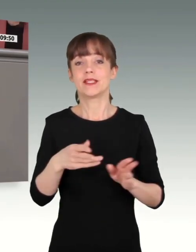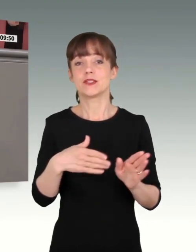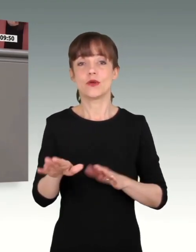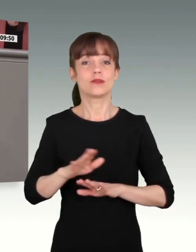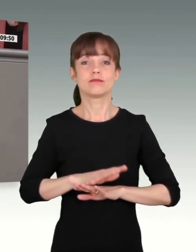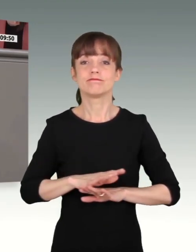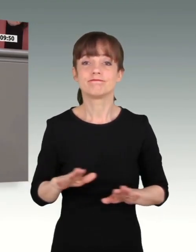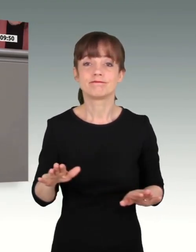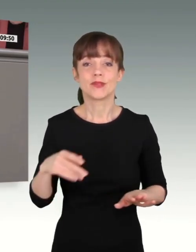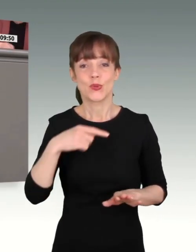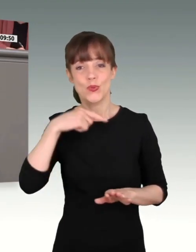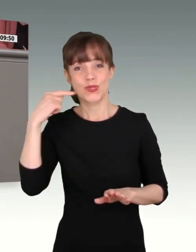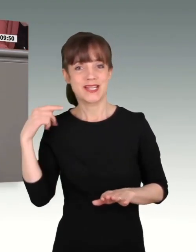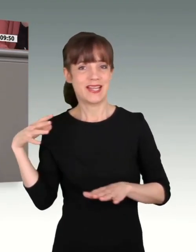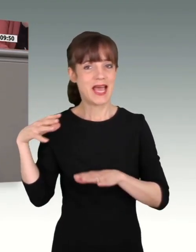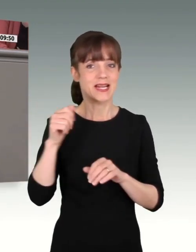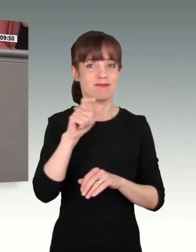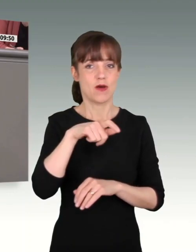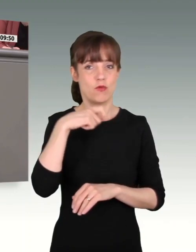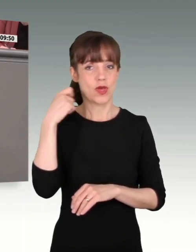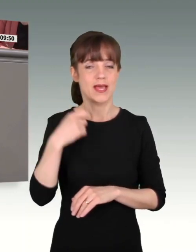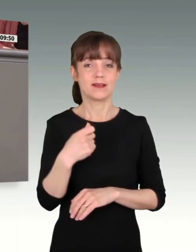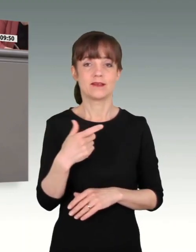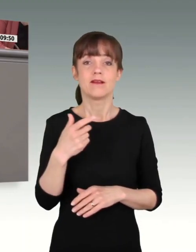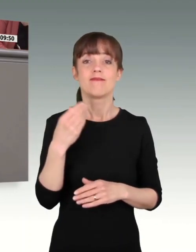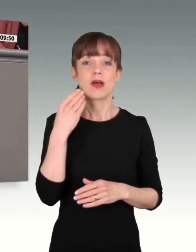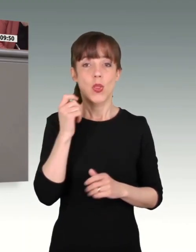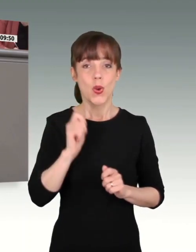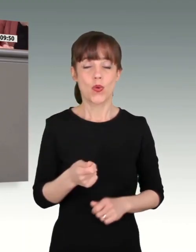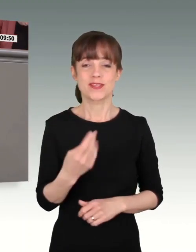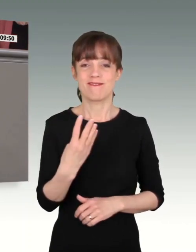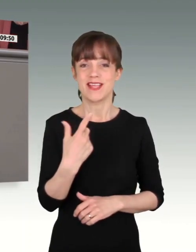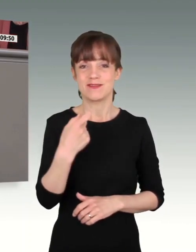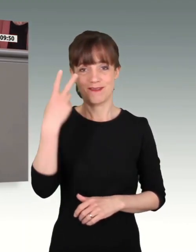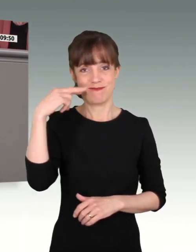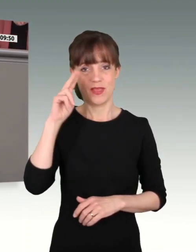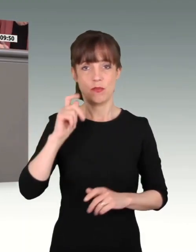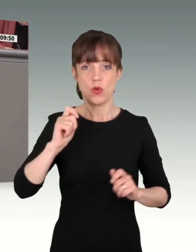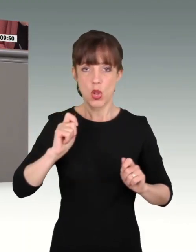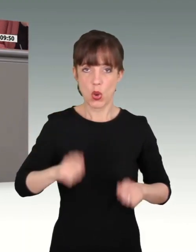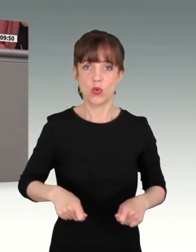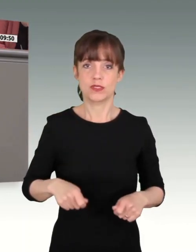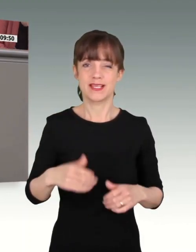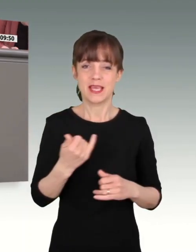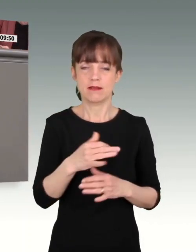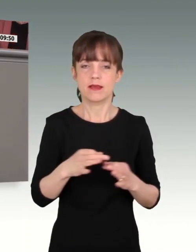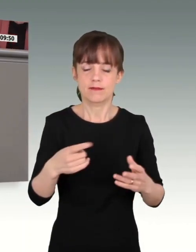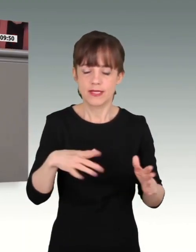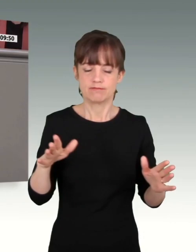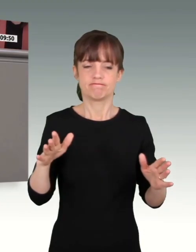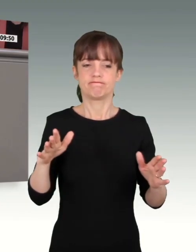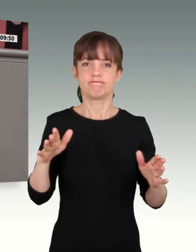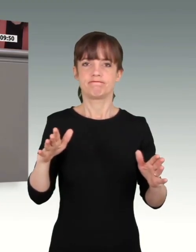Angriffskrieg auf die Ukraine. Seit dem 24. Februar bekommen wir alle jeden Tag unsere Verletzlichkeit